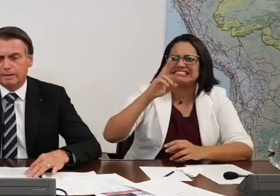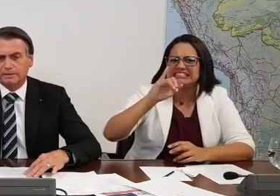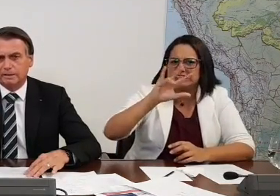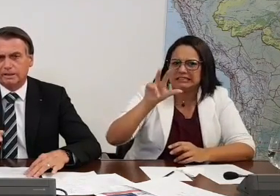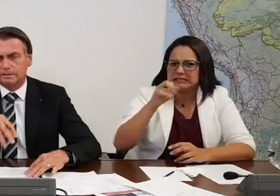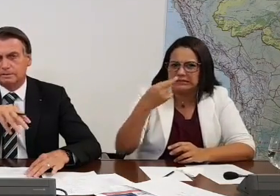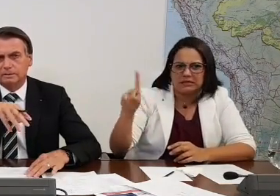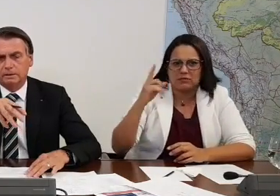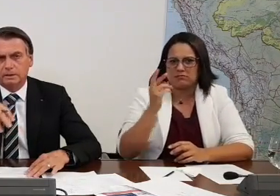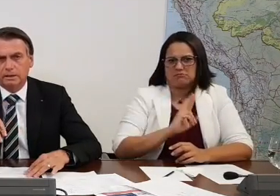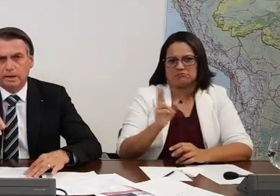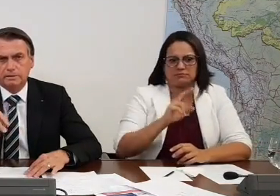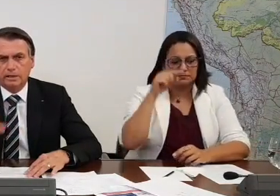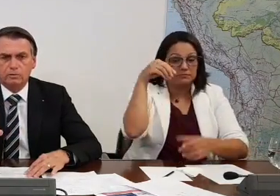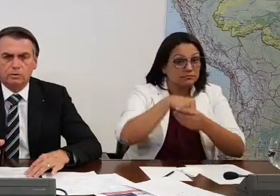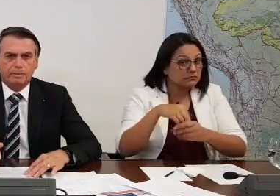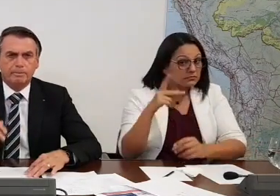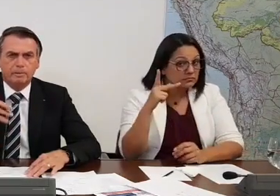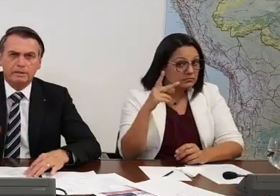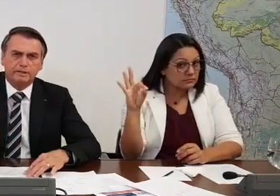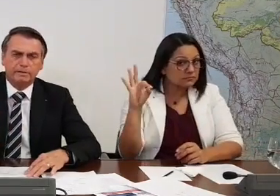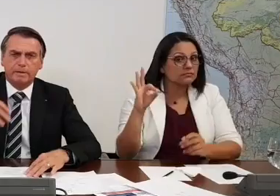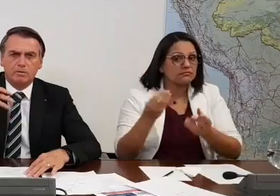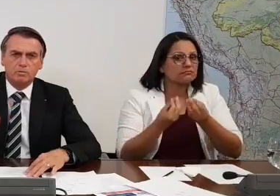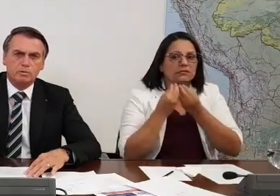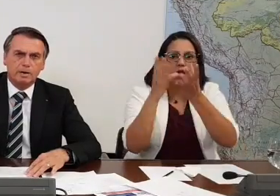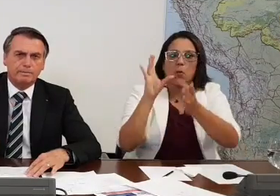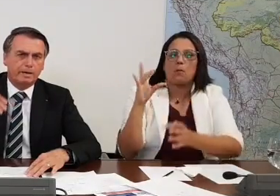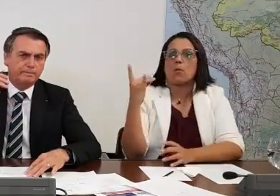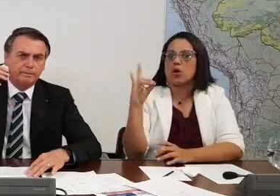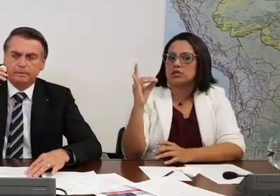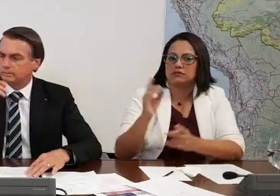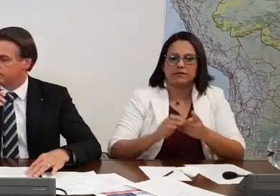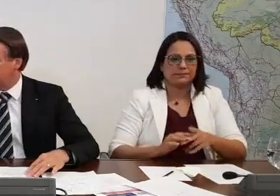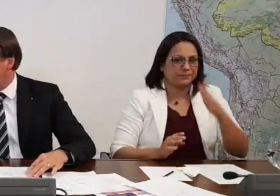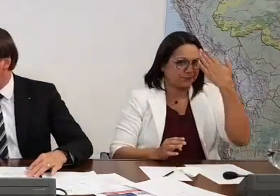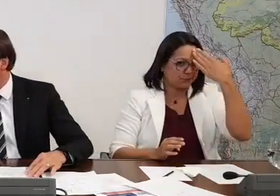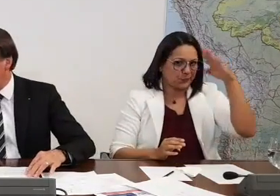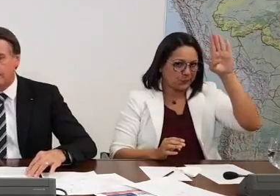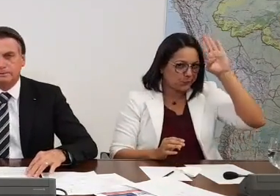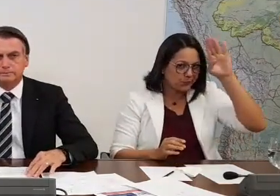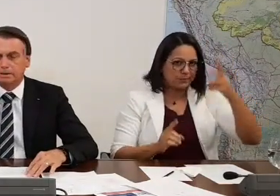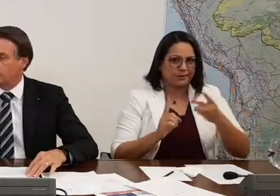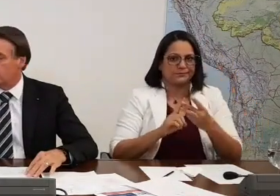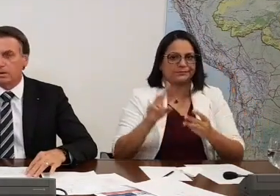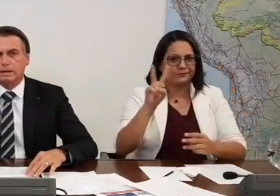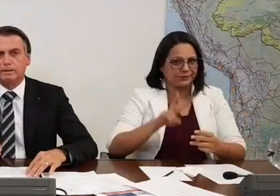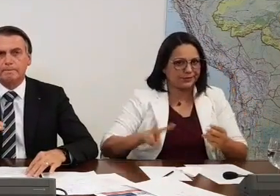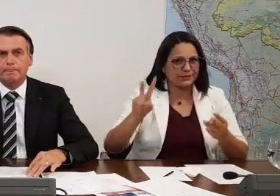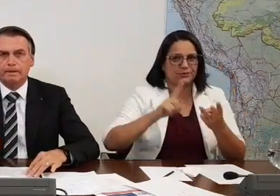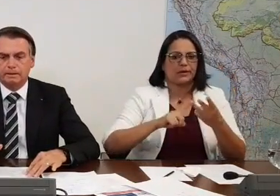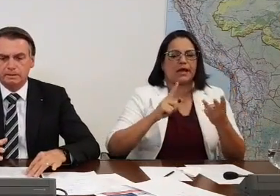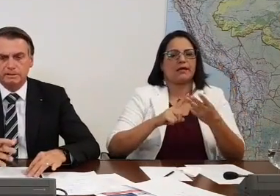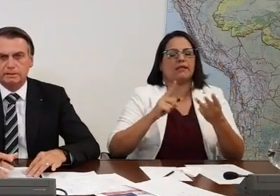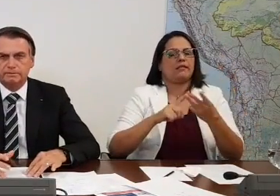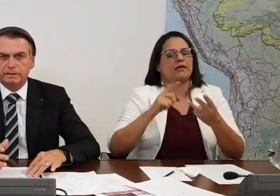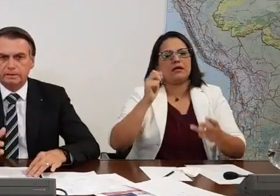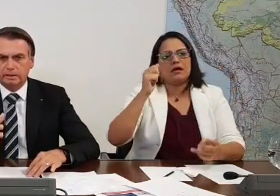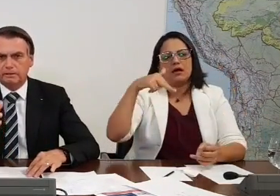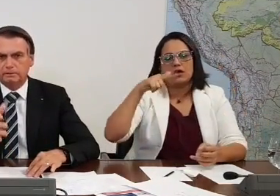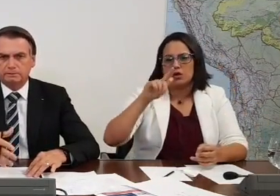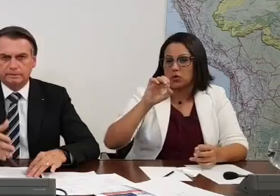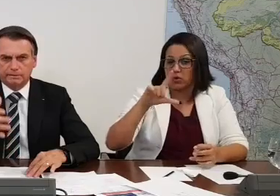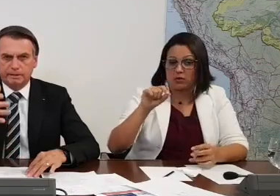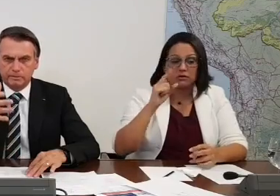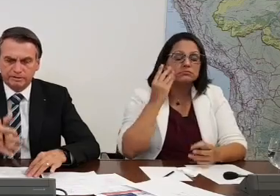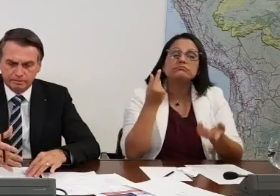empreiteiras, entregou para a Bolívia, para a Cuba, para a Venezuela, Angola. E esse dinheiro vai